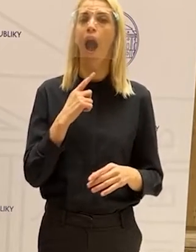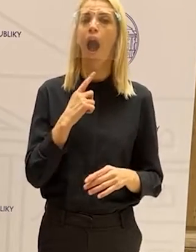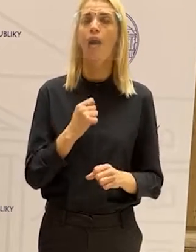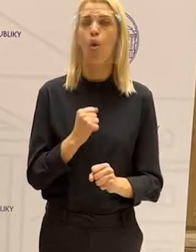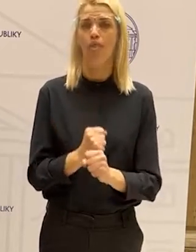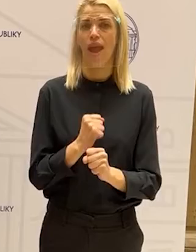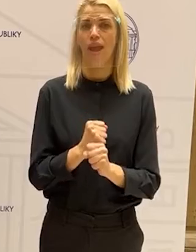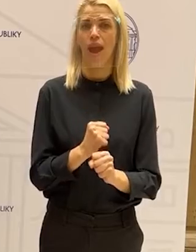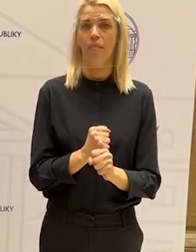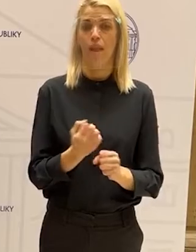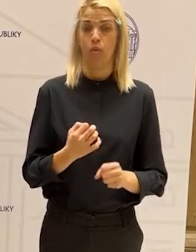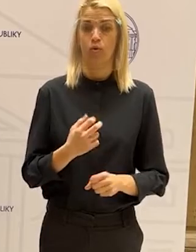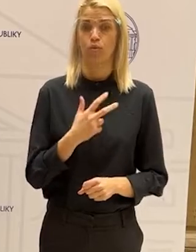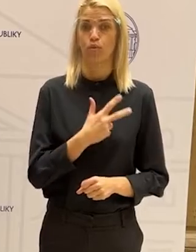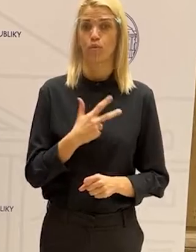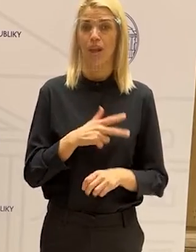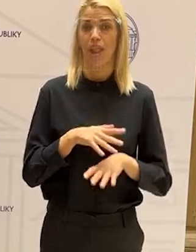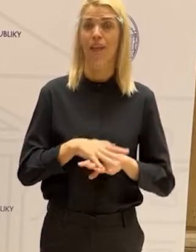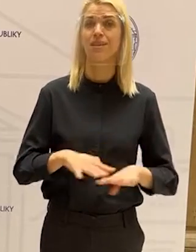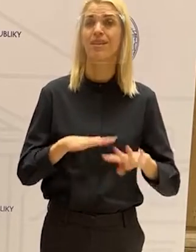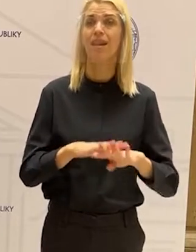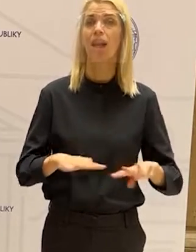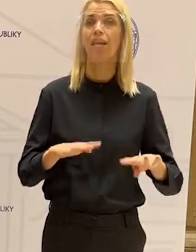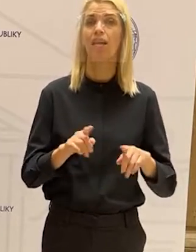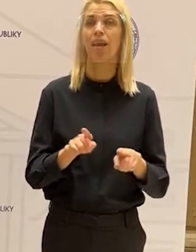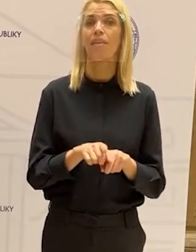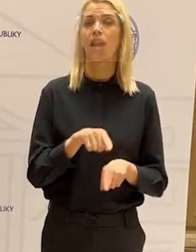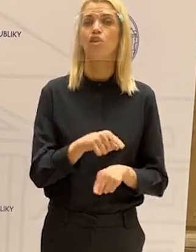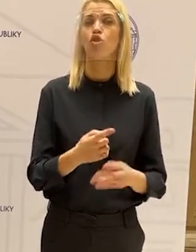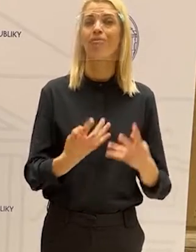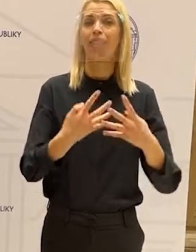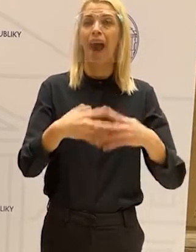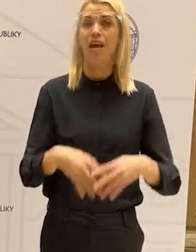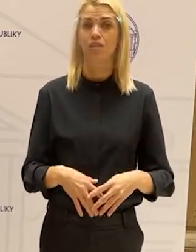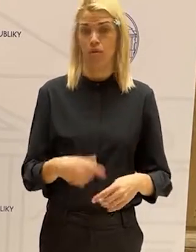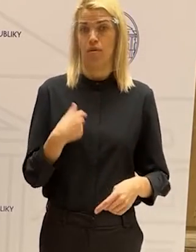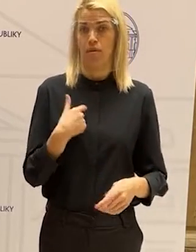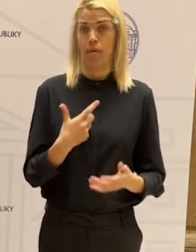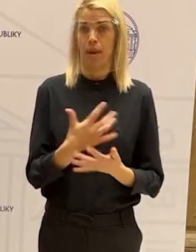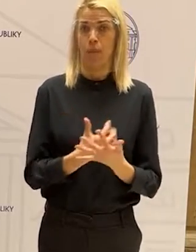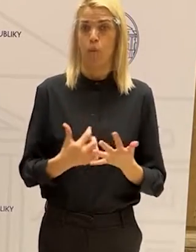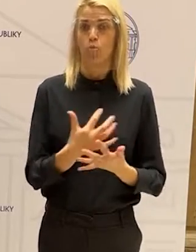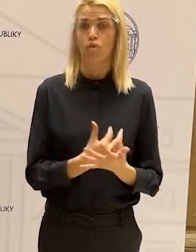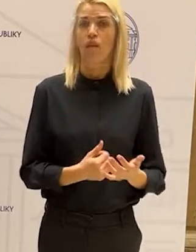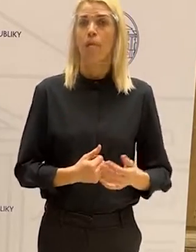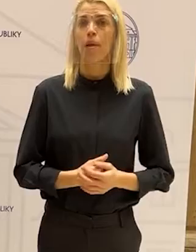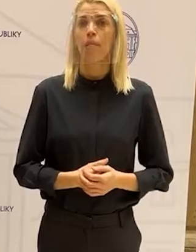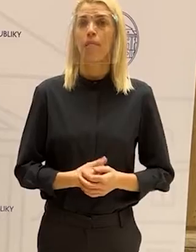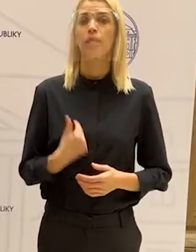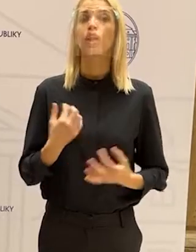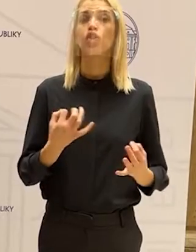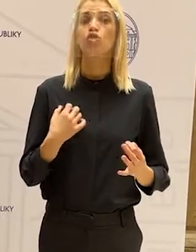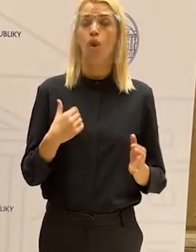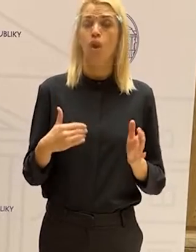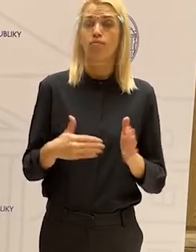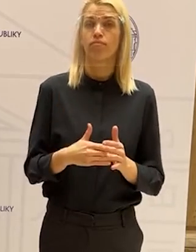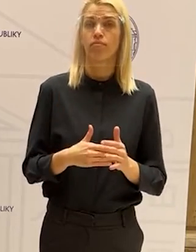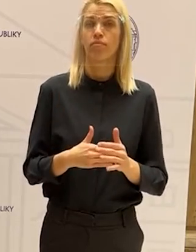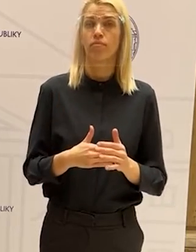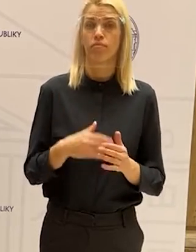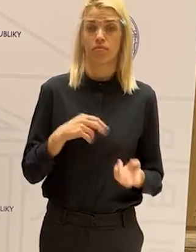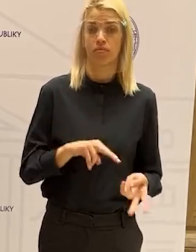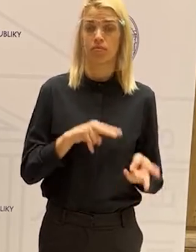lebo aj sociálne siete sú priestor, sú nástroje, s ktorými my používame. To, čo potrebujeme preniesť do škol, sú